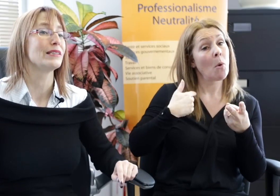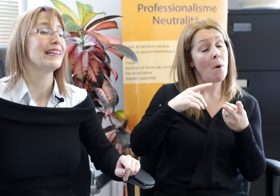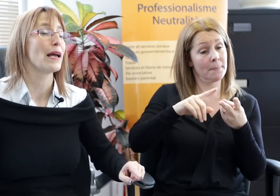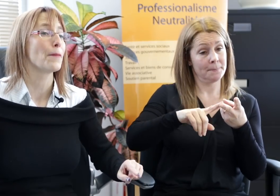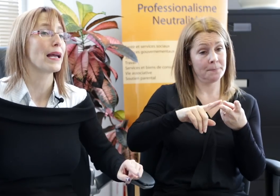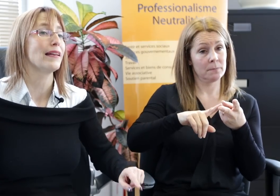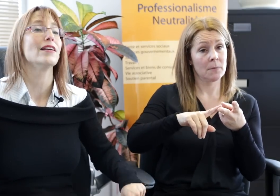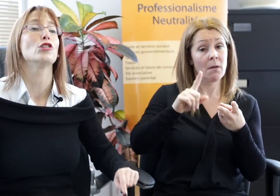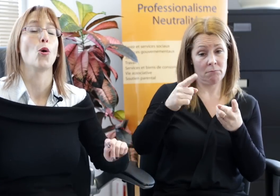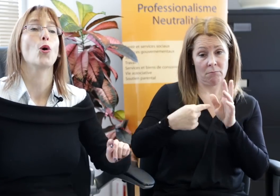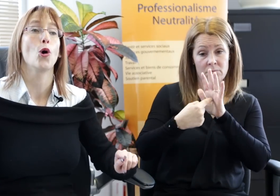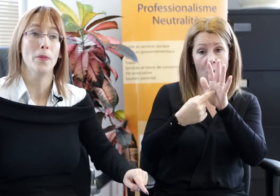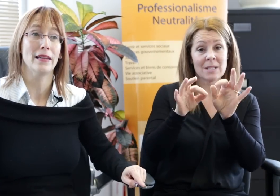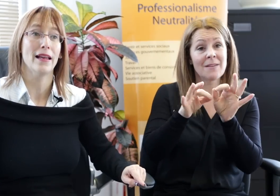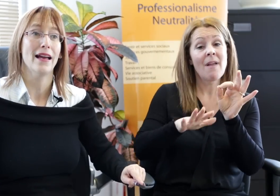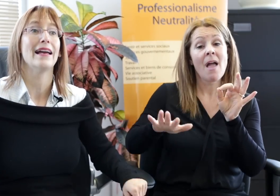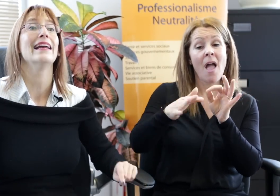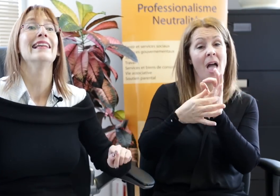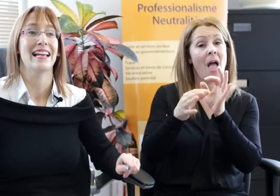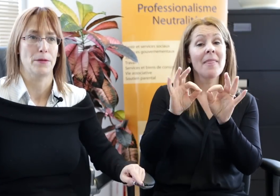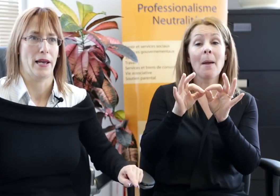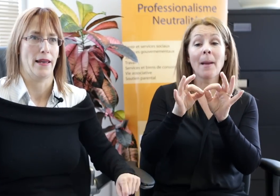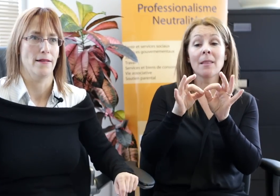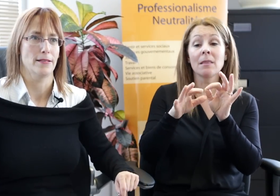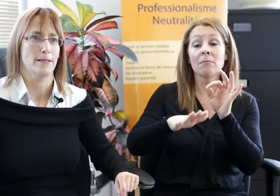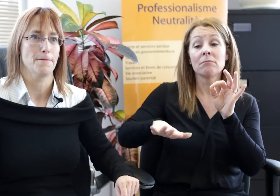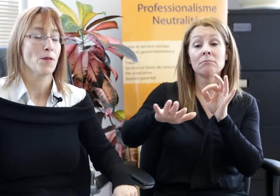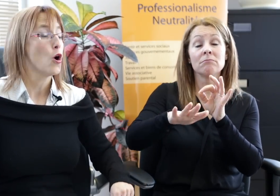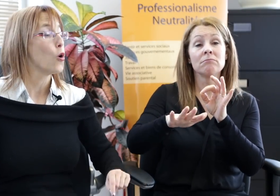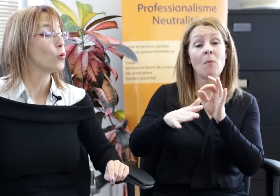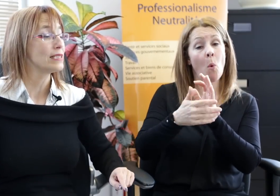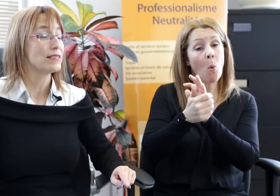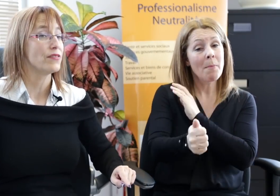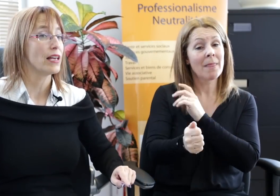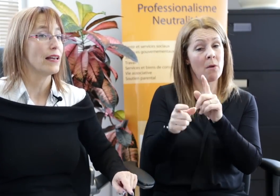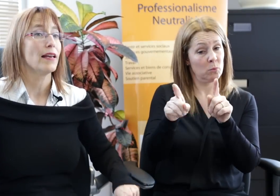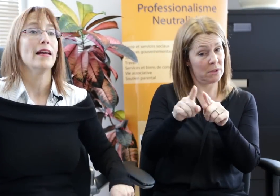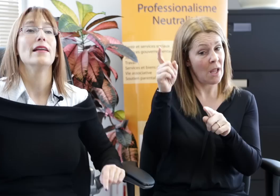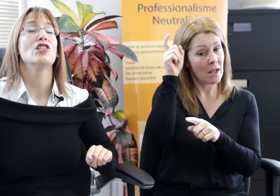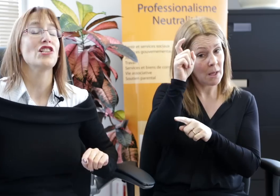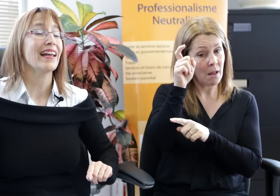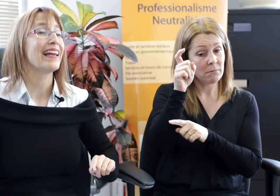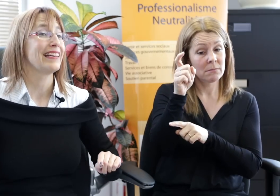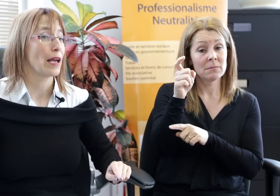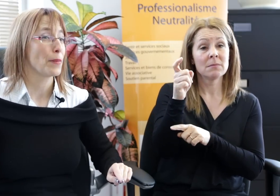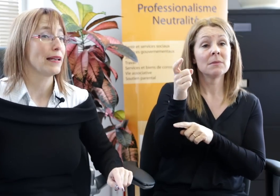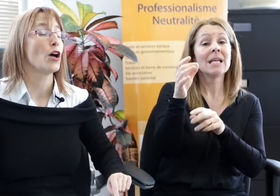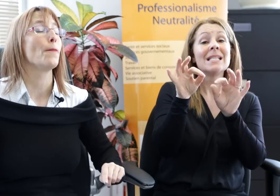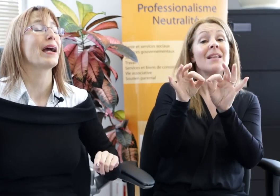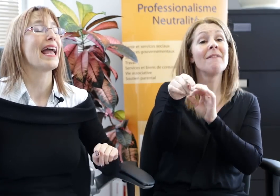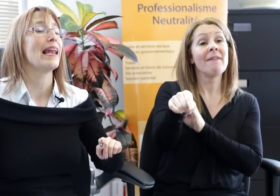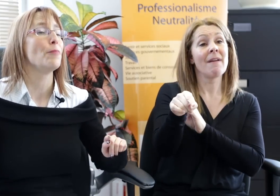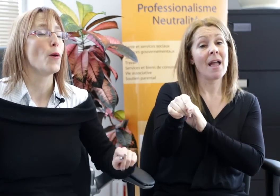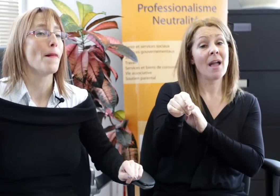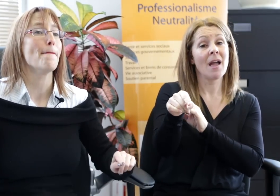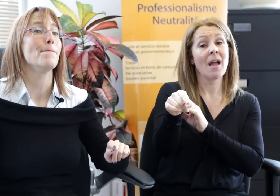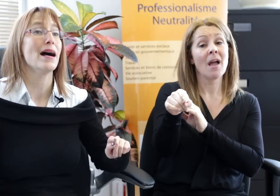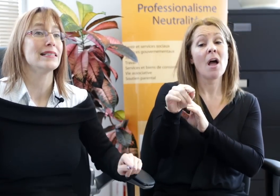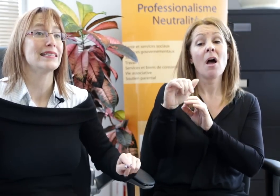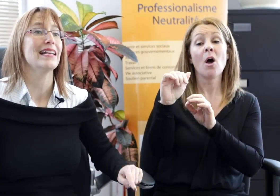les interprètes sont compétents et d'expérience. Au CV, chaque interprète a préalablement passé